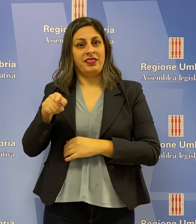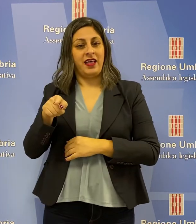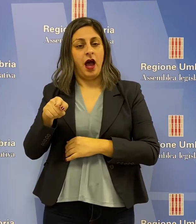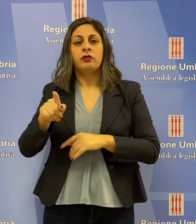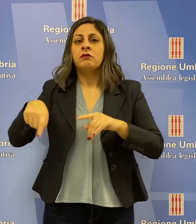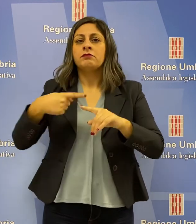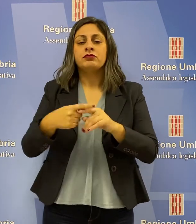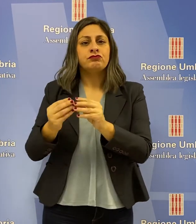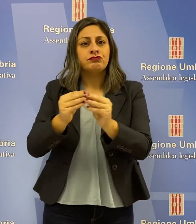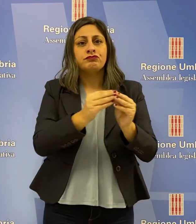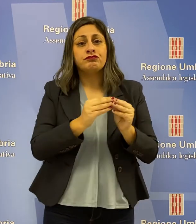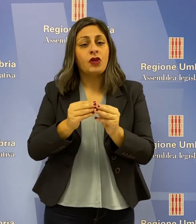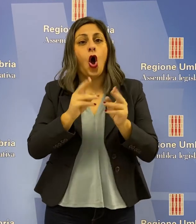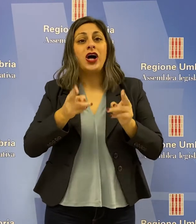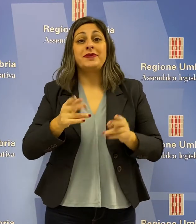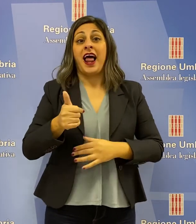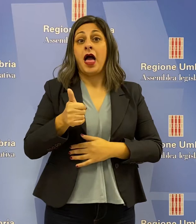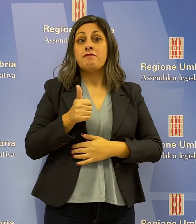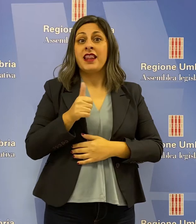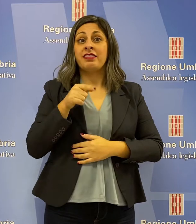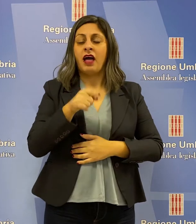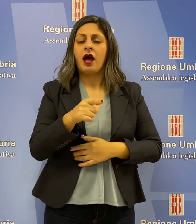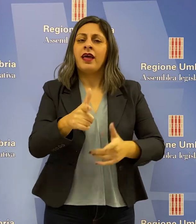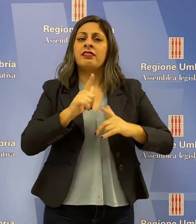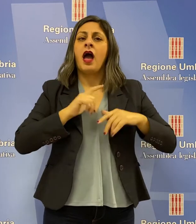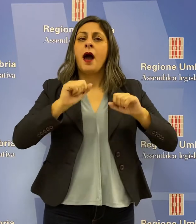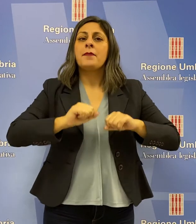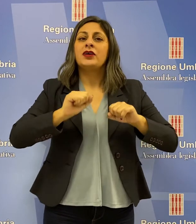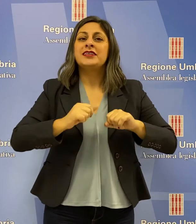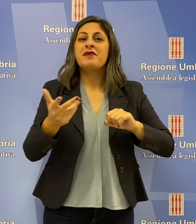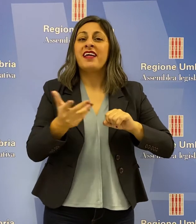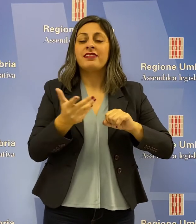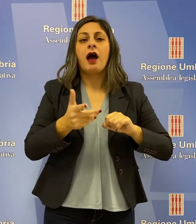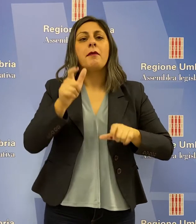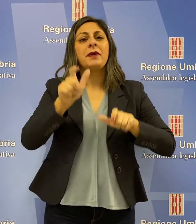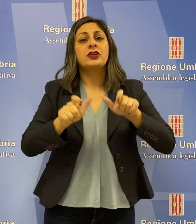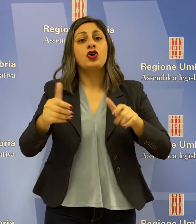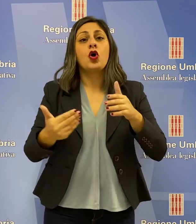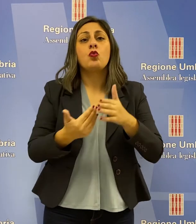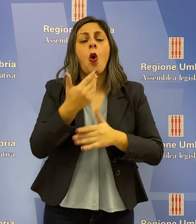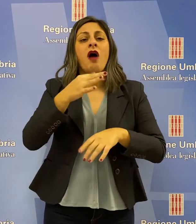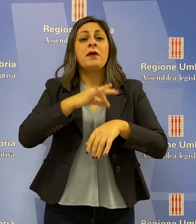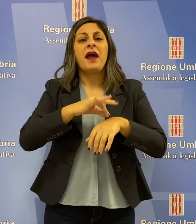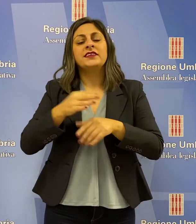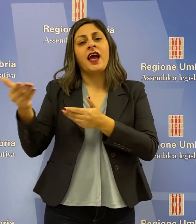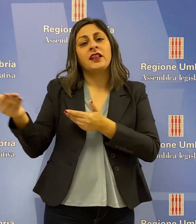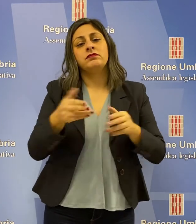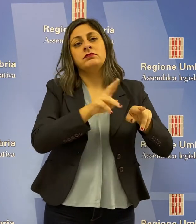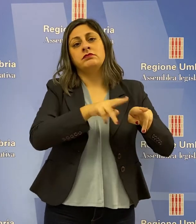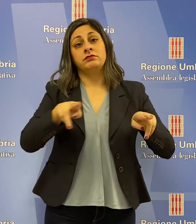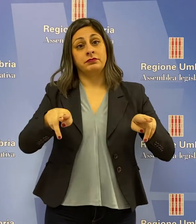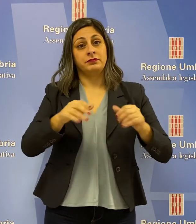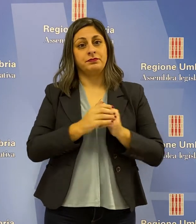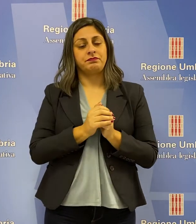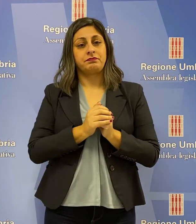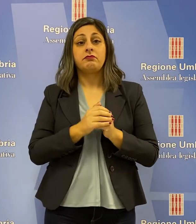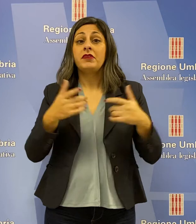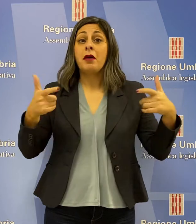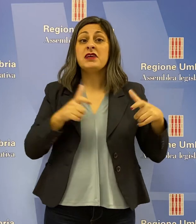'ospedale militare ci permetterà di aumentare ancora la possibilità di accoglienza di nuovi pazienti. Per la minoranza, il